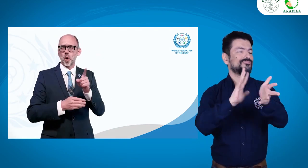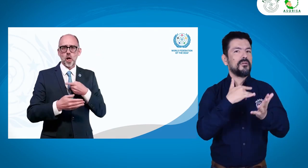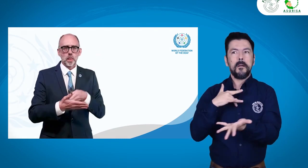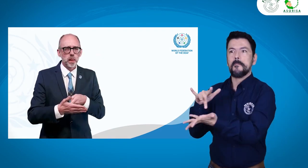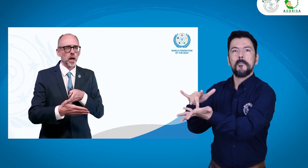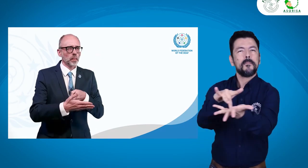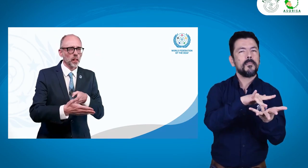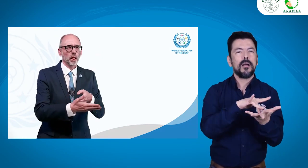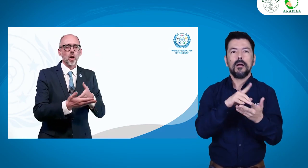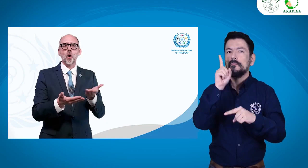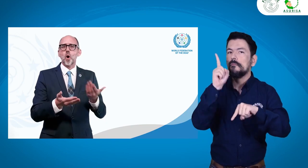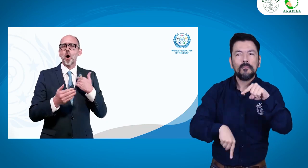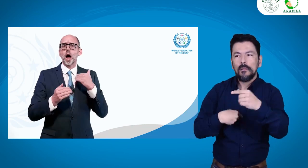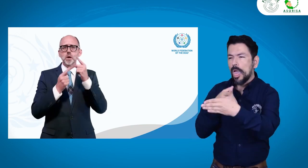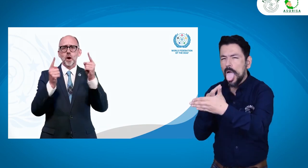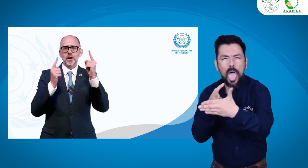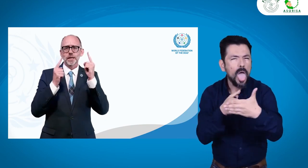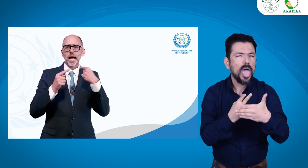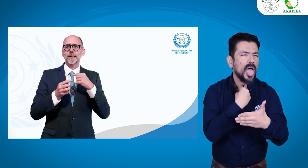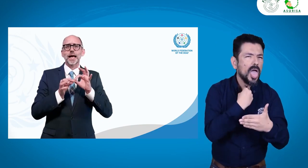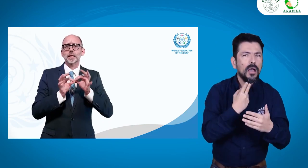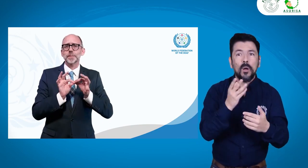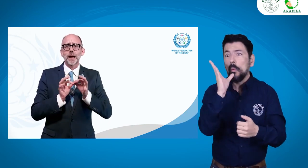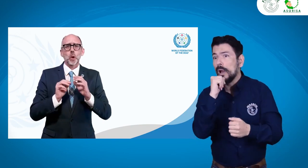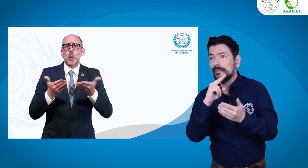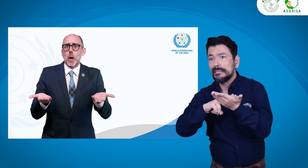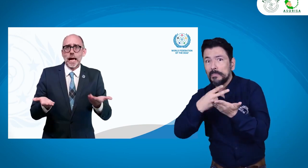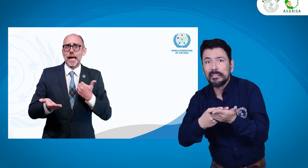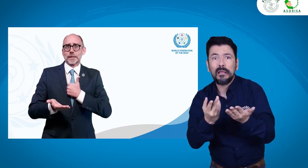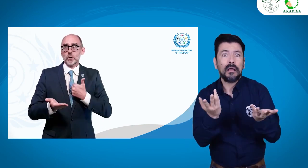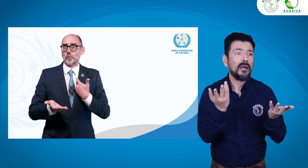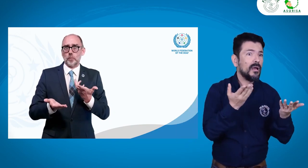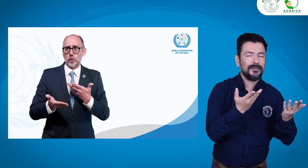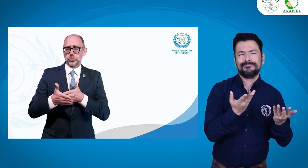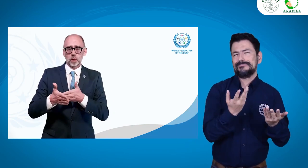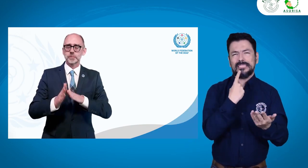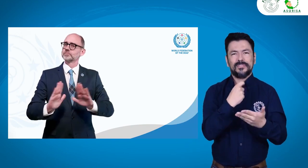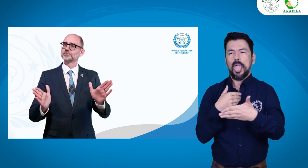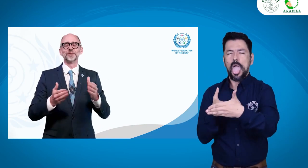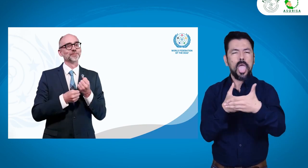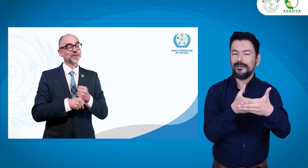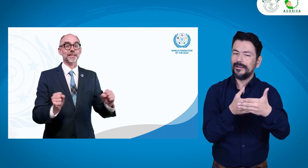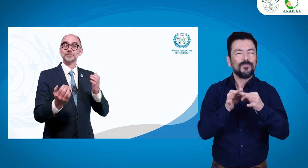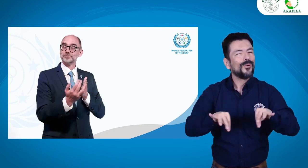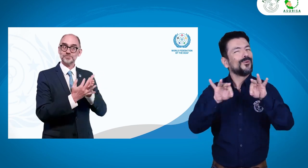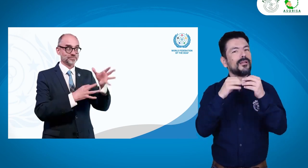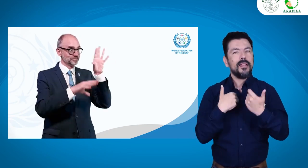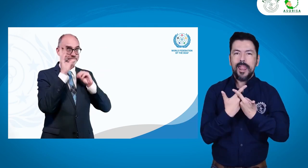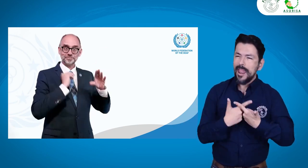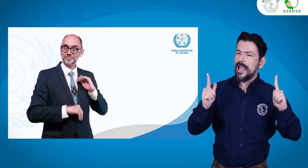el acceso a la educación. El acceso a la educación a través de la lengua de señas. El contar con